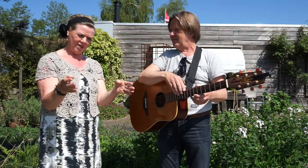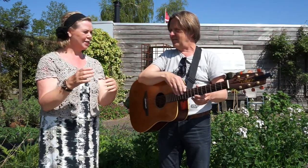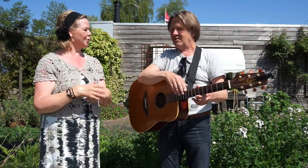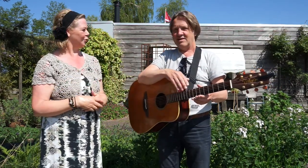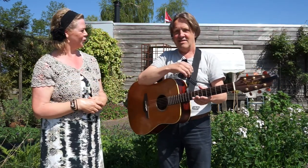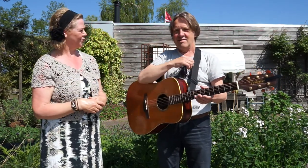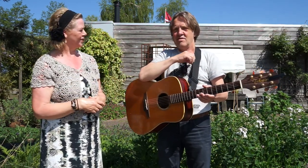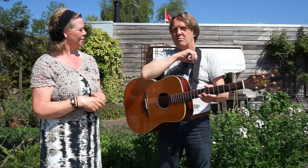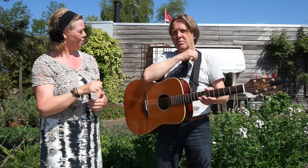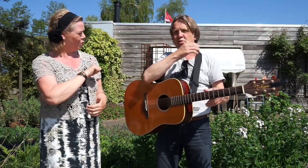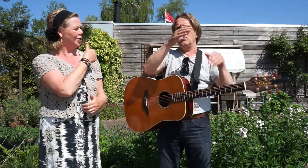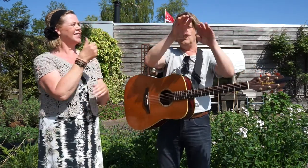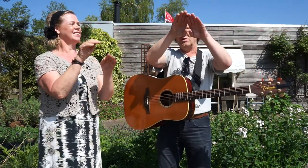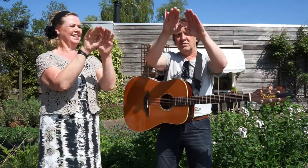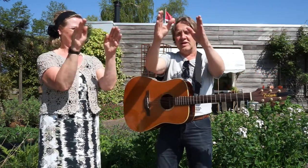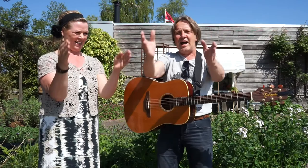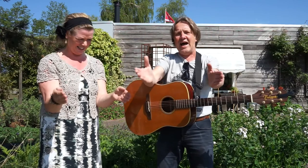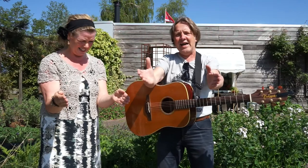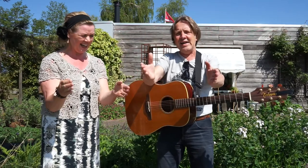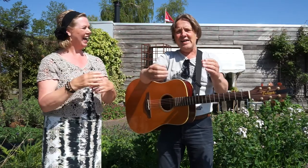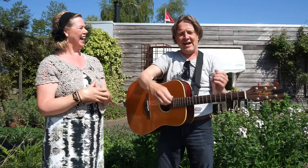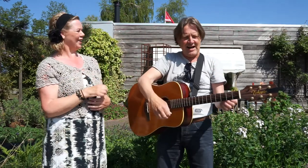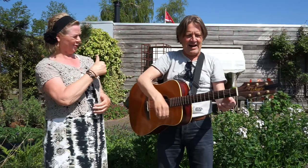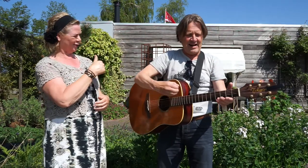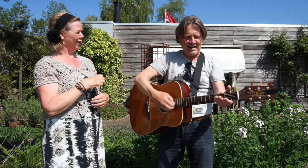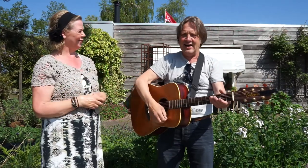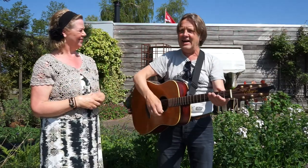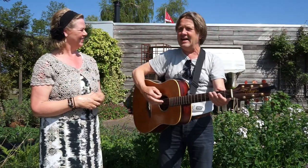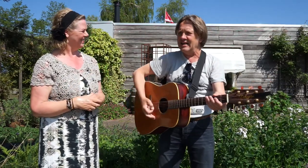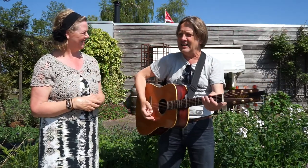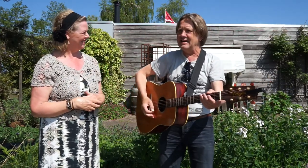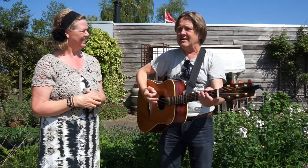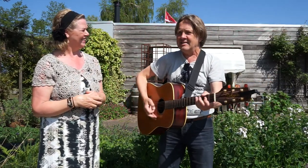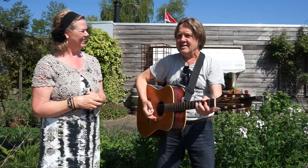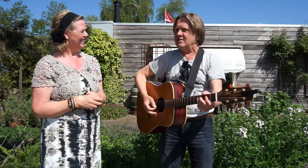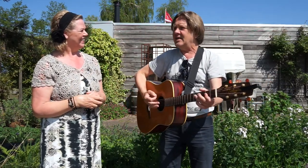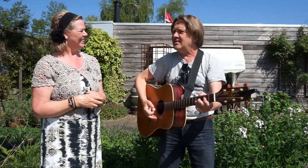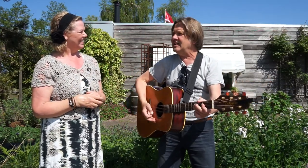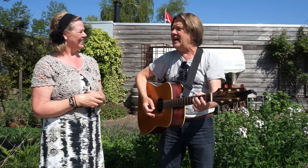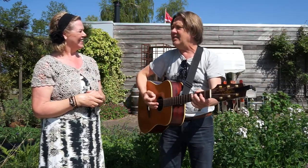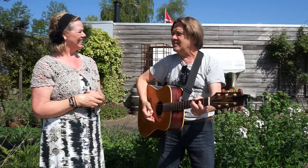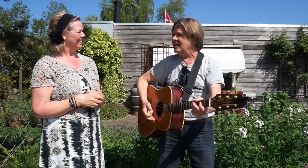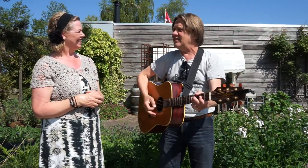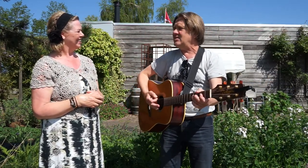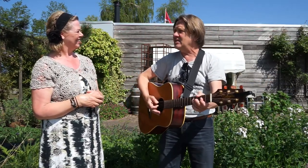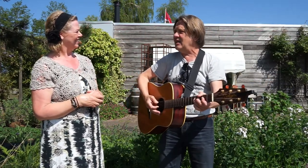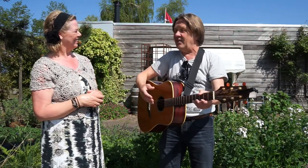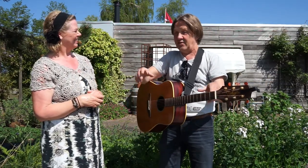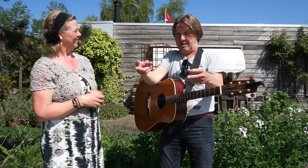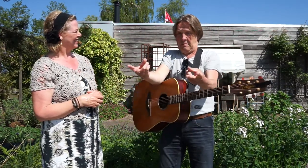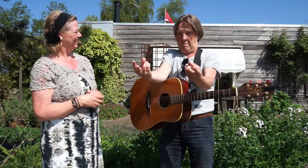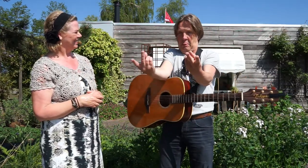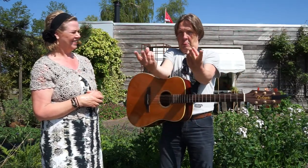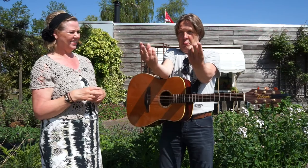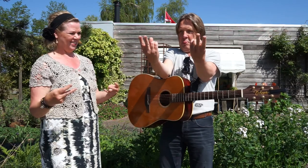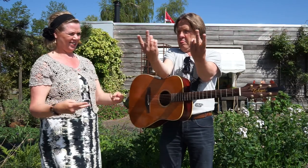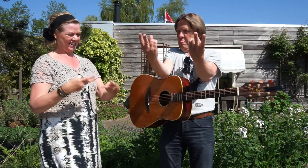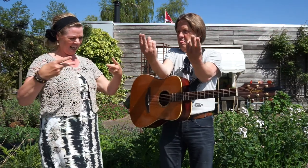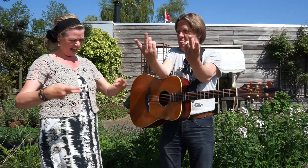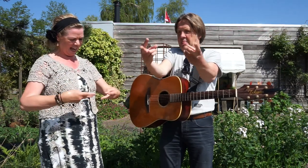beetje ronden. Boerderij. Ja. Hé. Oké. Dan had die geit de eerste keer van de... Sla.